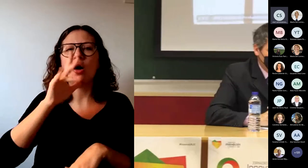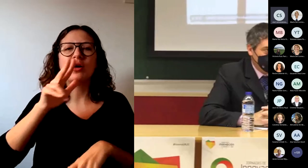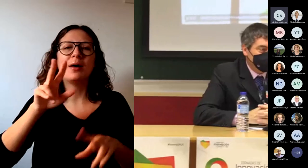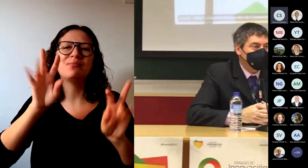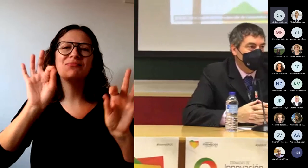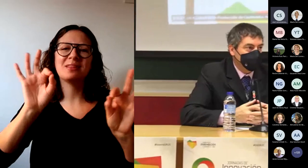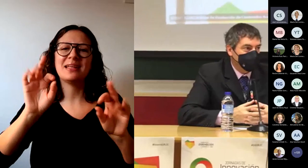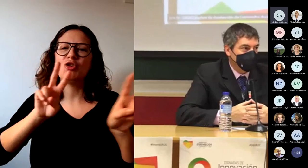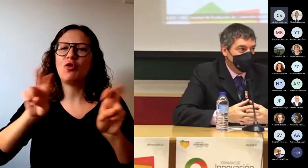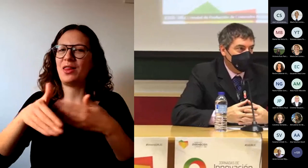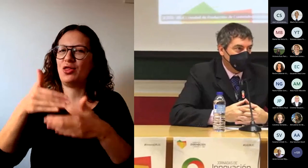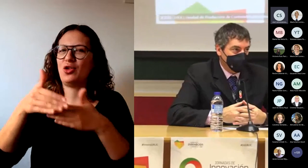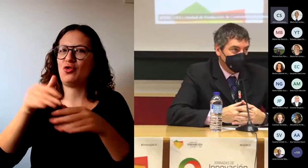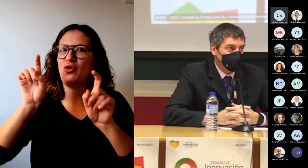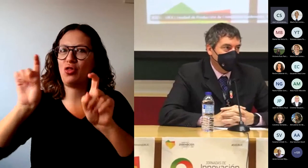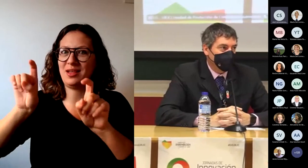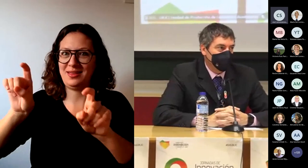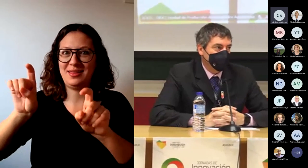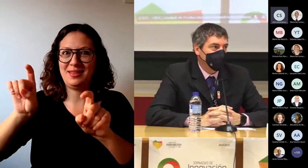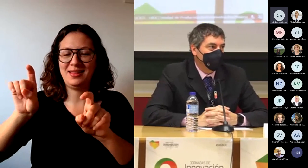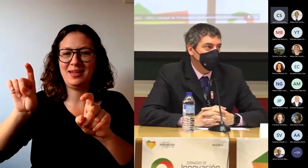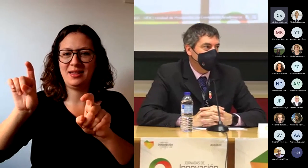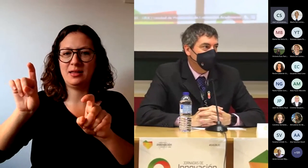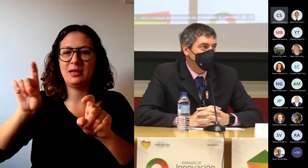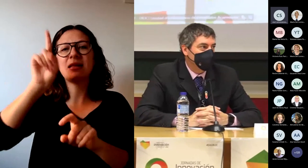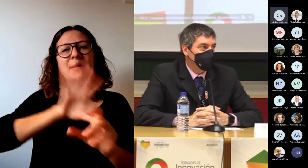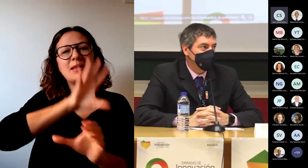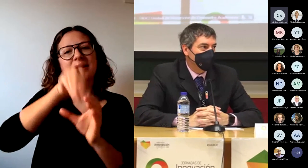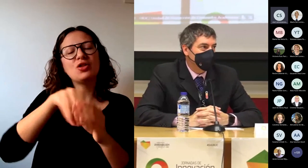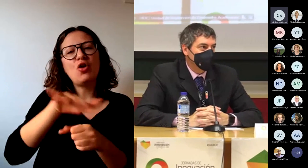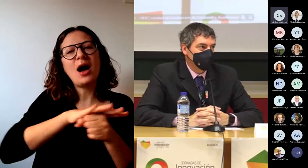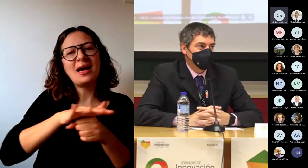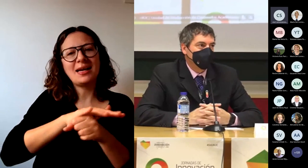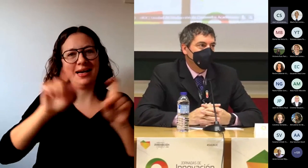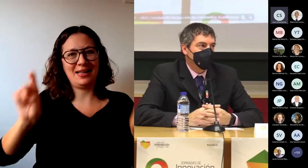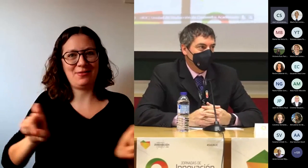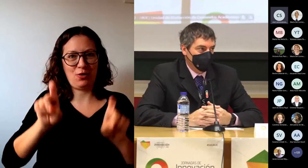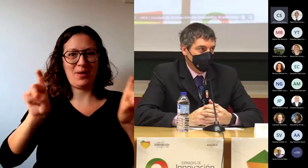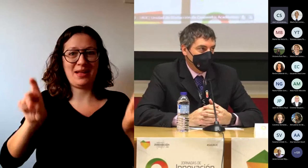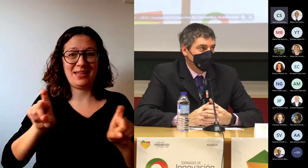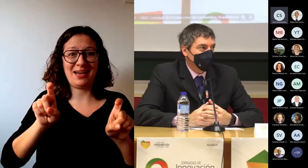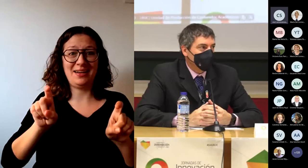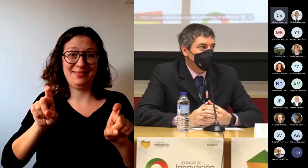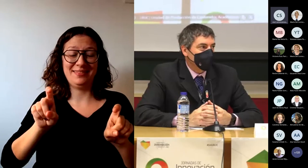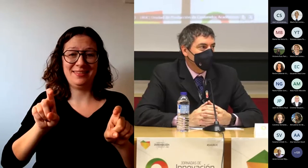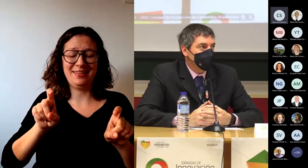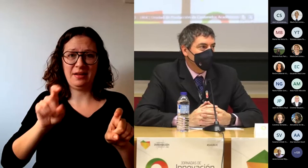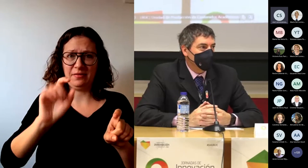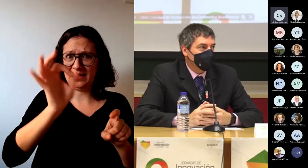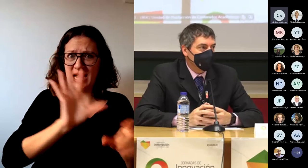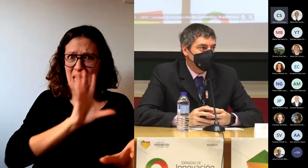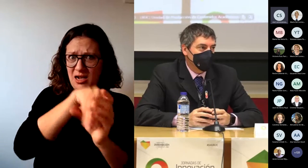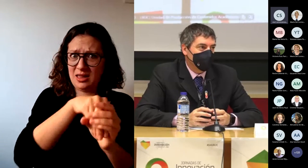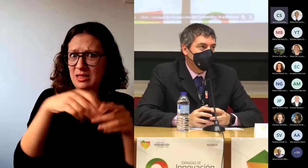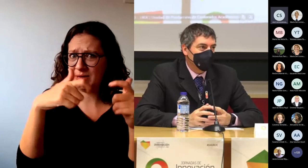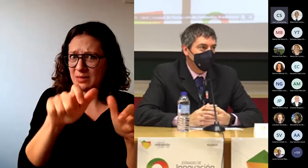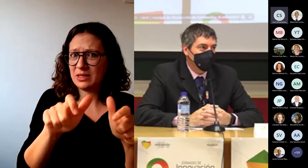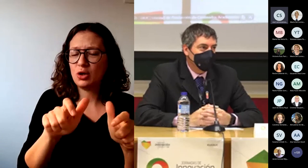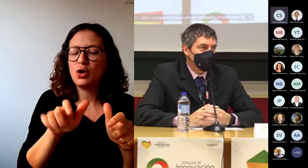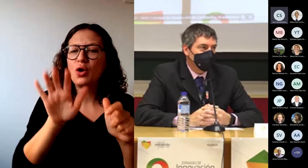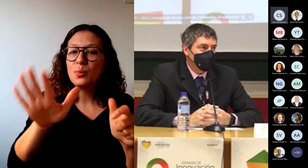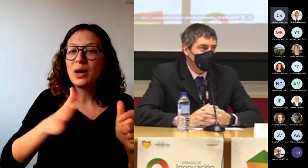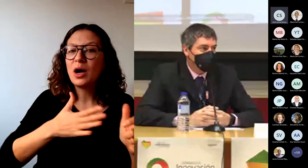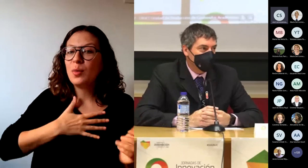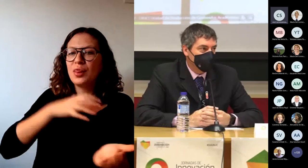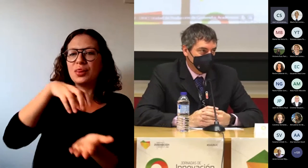estamos dentro del área de informática de la universidad, dentro de los servicios centrales, pero somos un centro que está a caballo